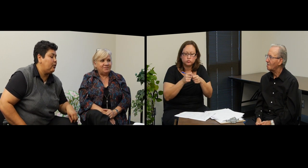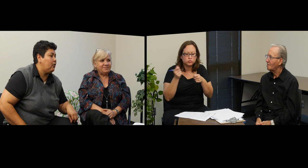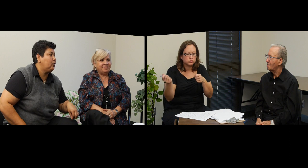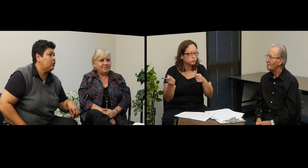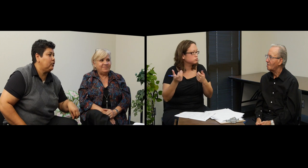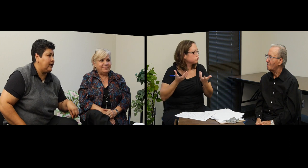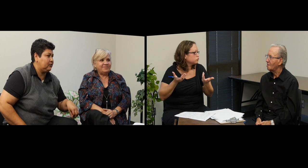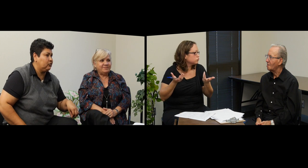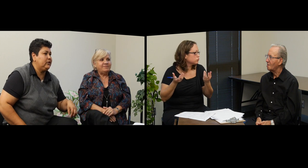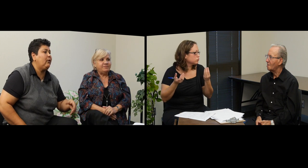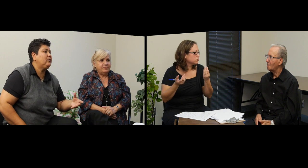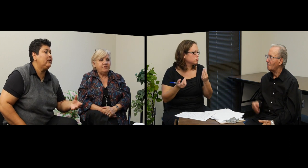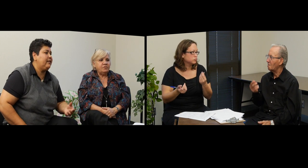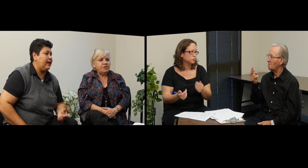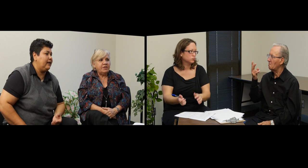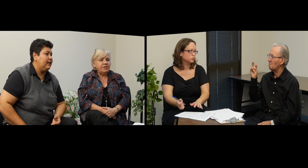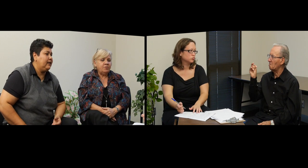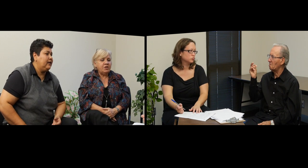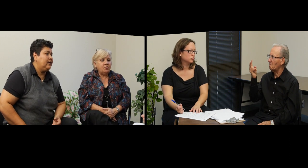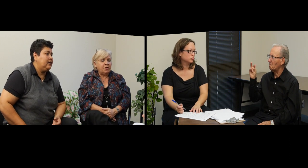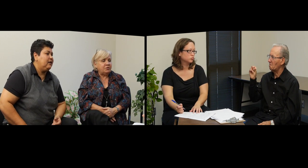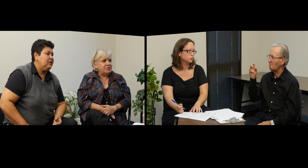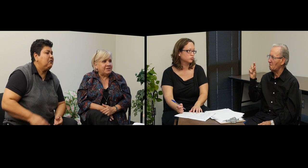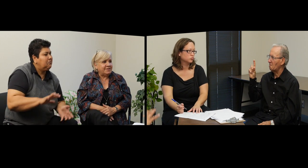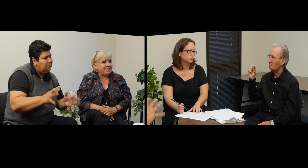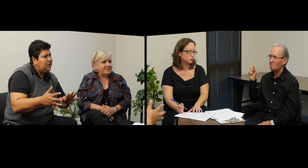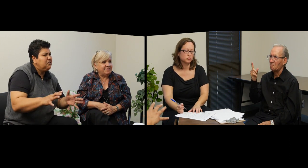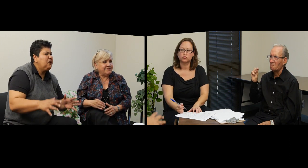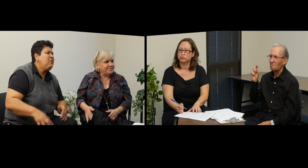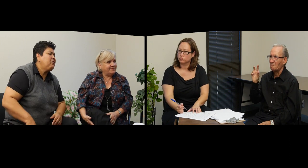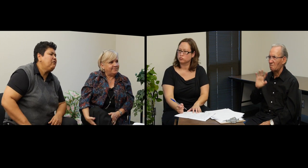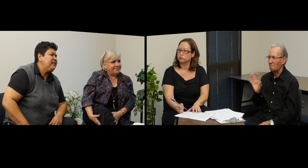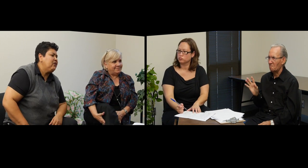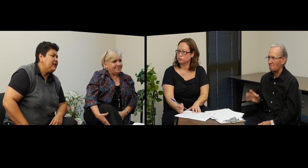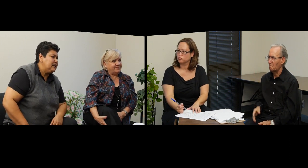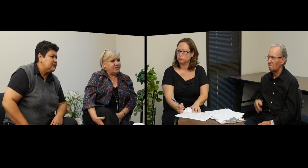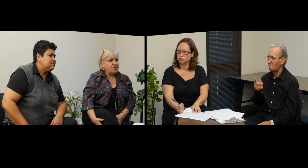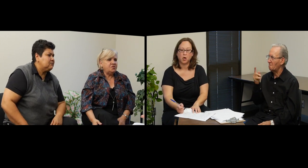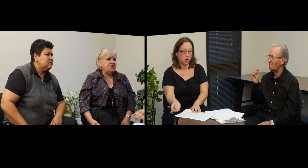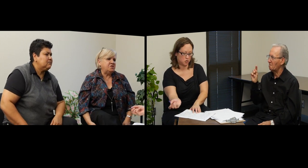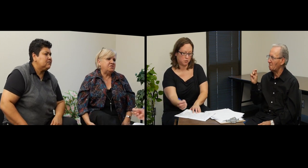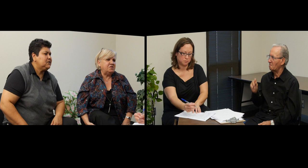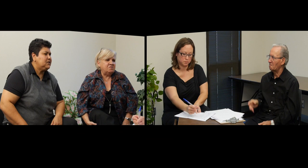otro gasto. ¿Y cuánto le da? De vez en cuando, sí. Sí, como unos 20 dólares. Sí, sí. Sí.